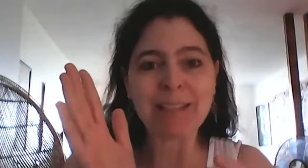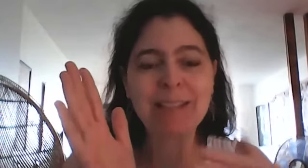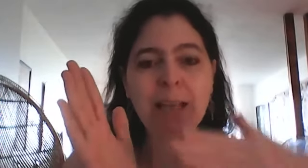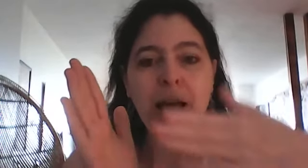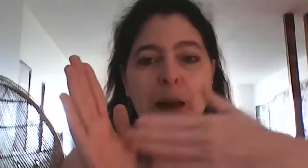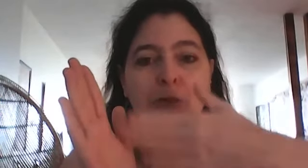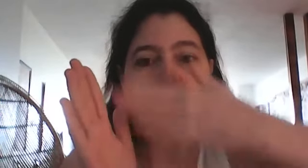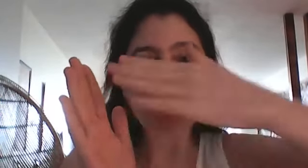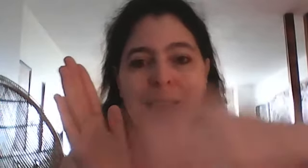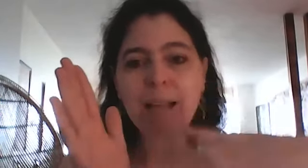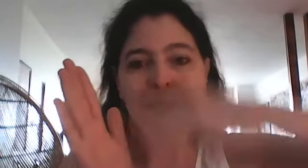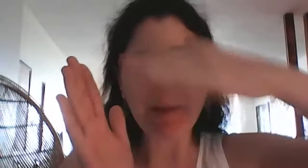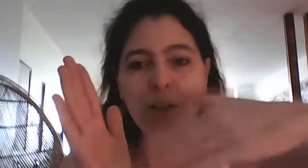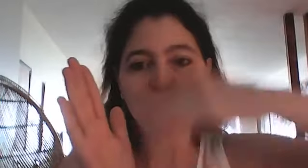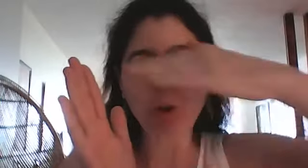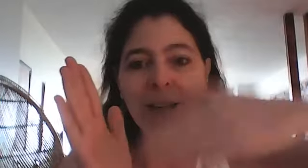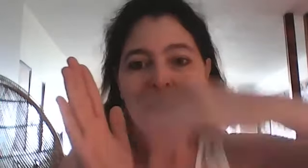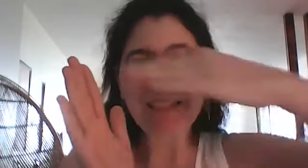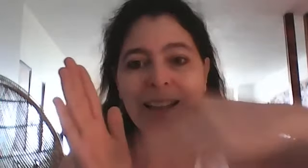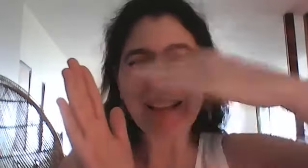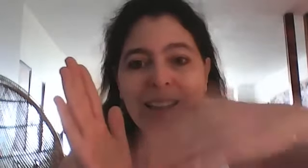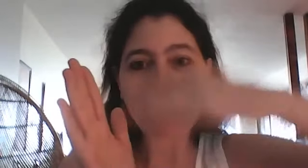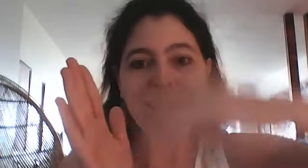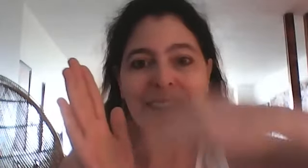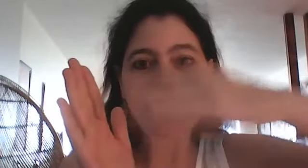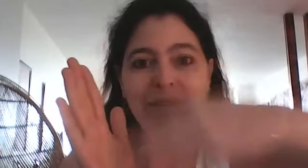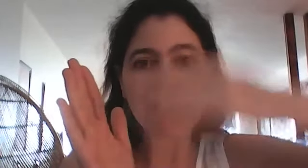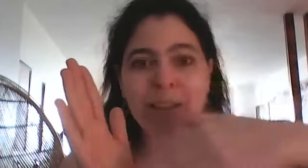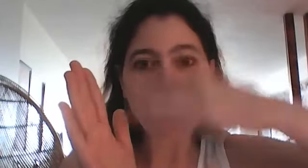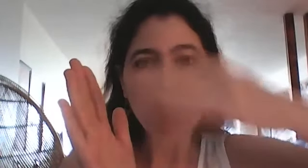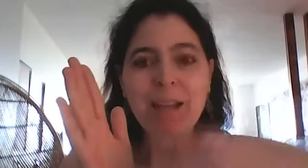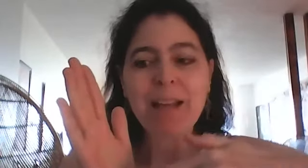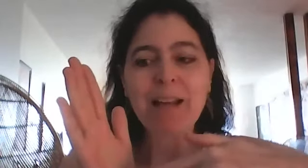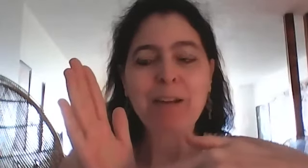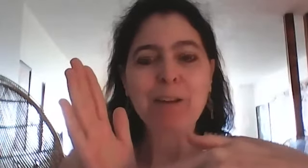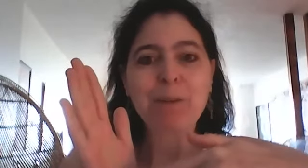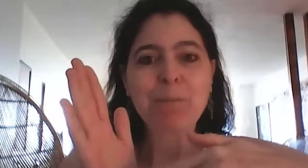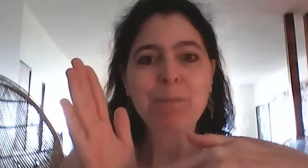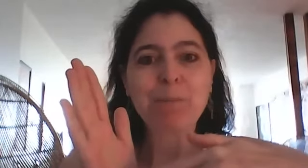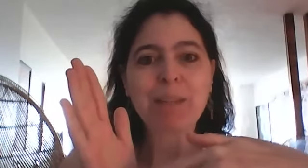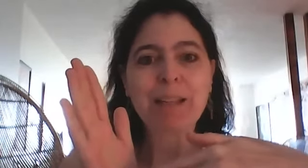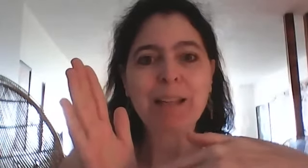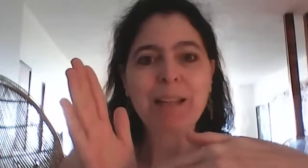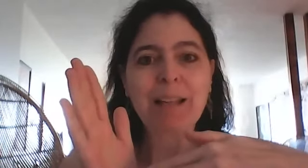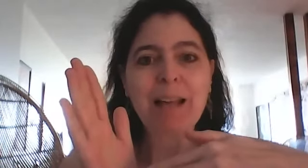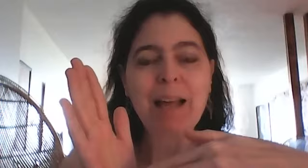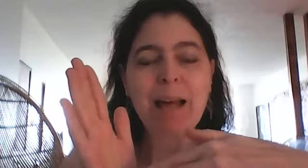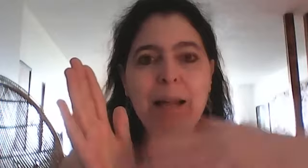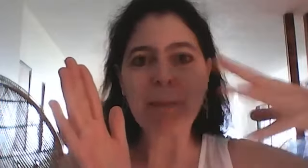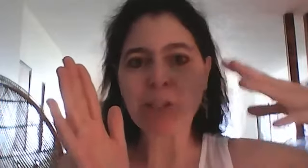technique parfois il sent que la main le tourne très très très très très vite parce